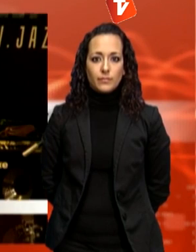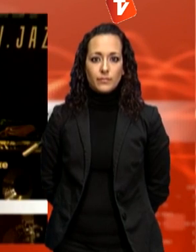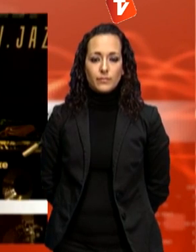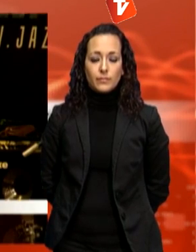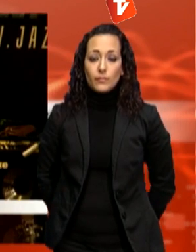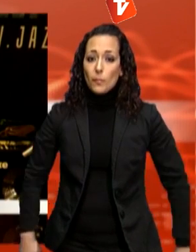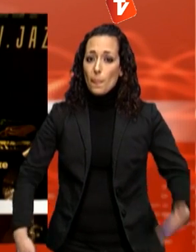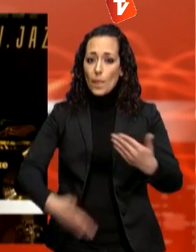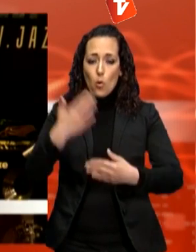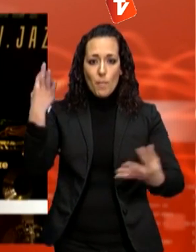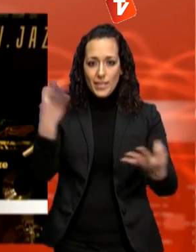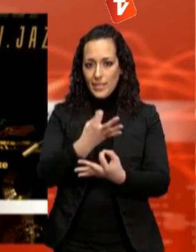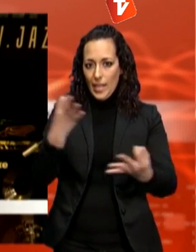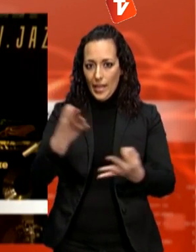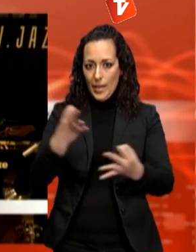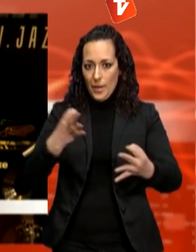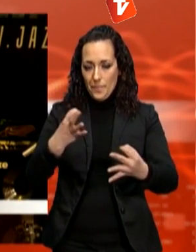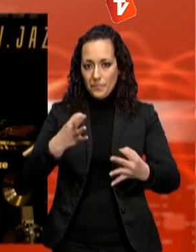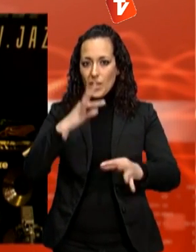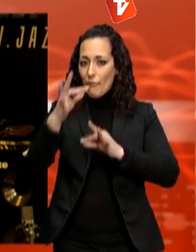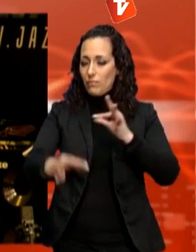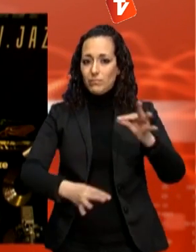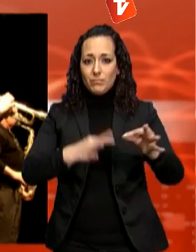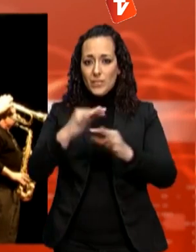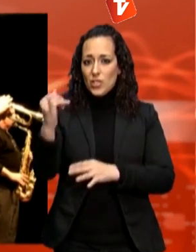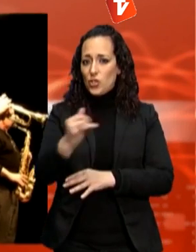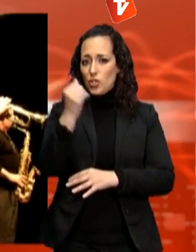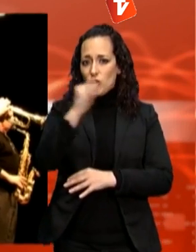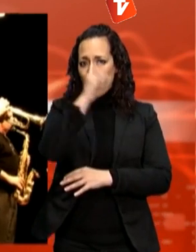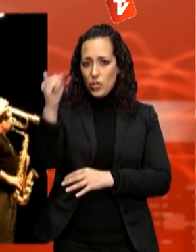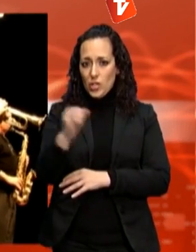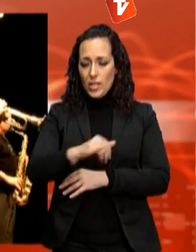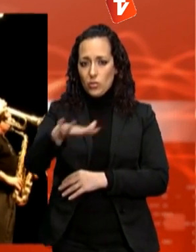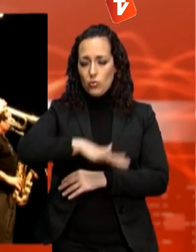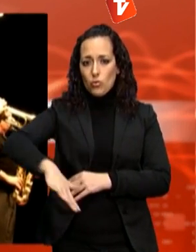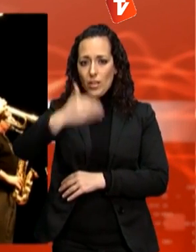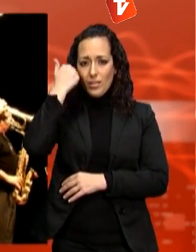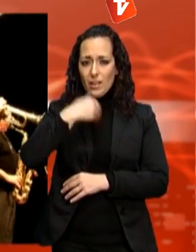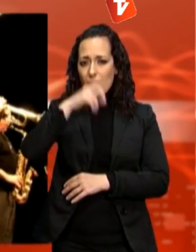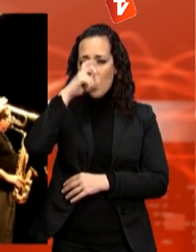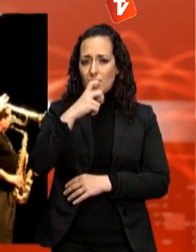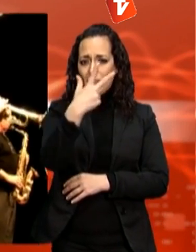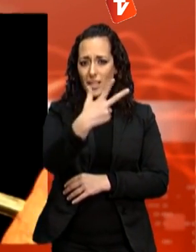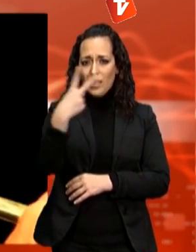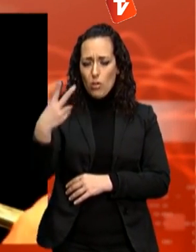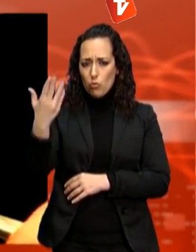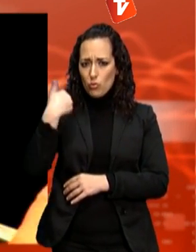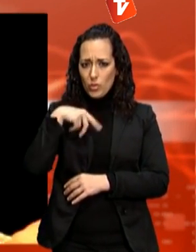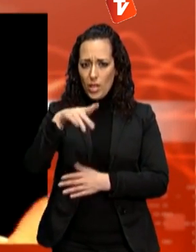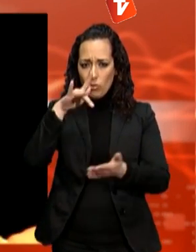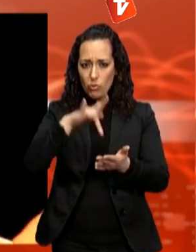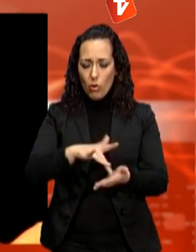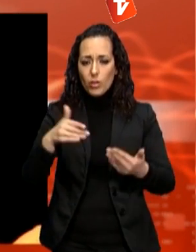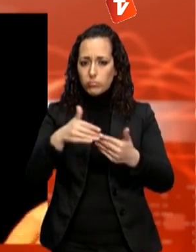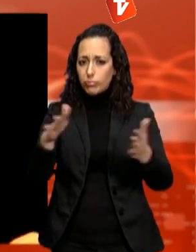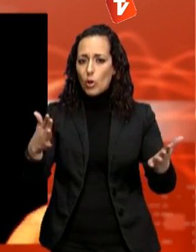Arrenca la 32a edició del Festival de Jazz de Terrassa amb l'actuació de Burrull i Ferraz Quintet que presenten disc i enceten el cartell oficial a la nova